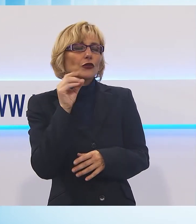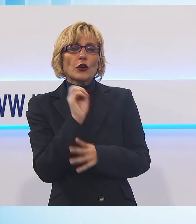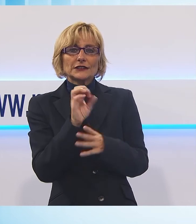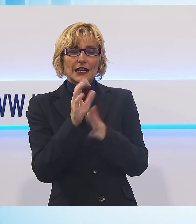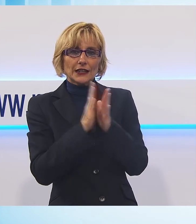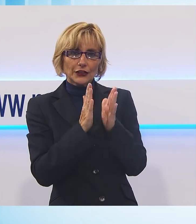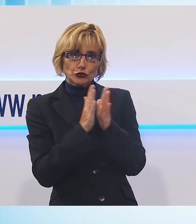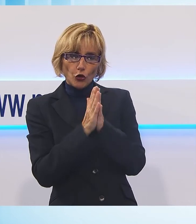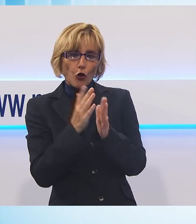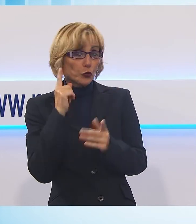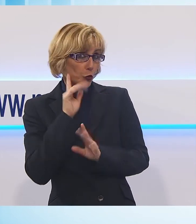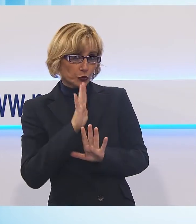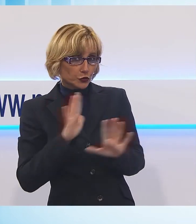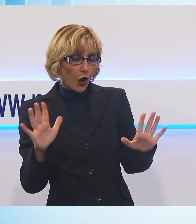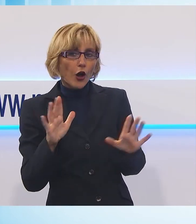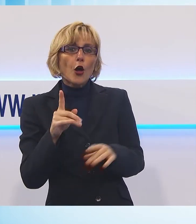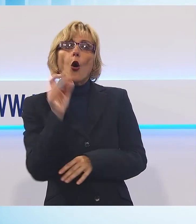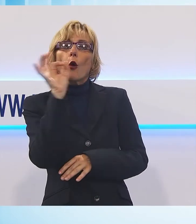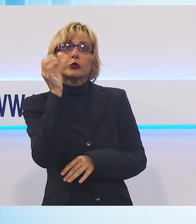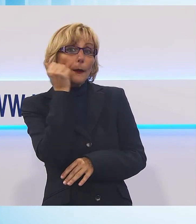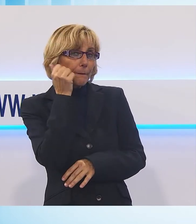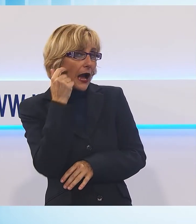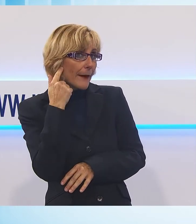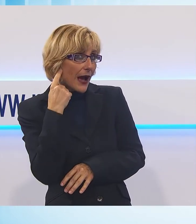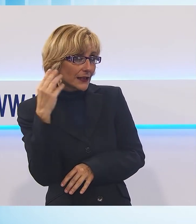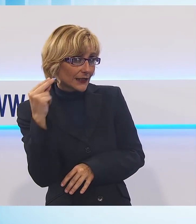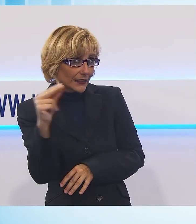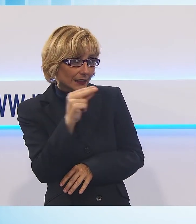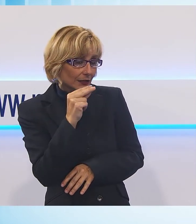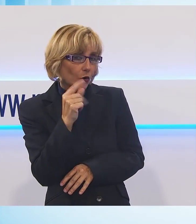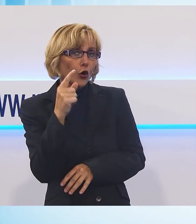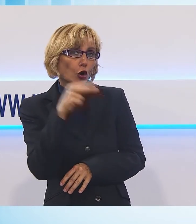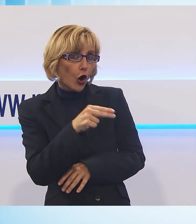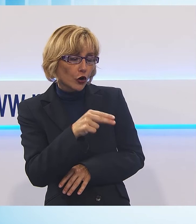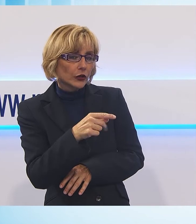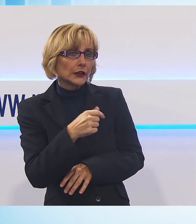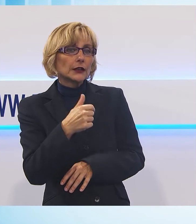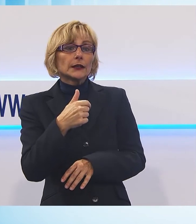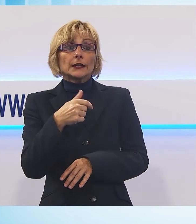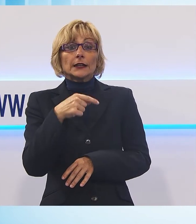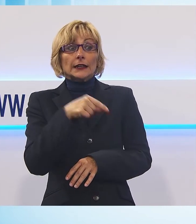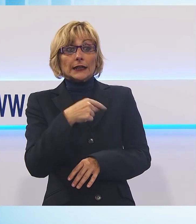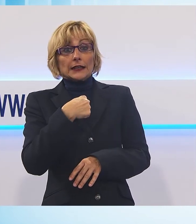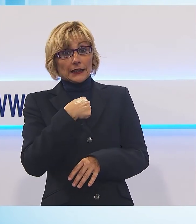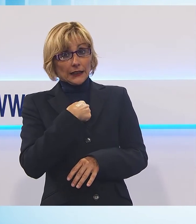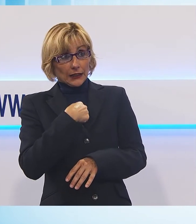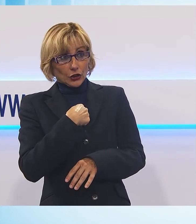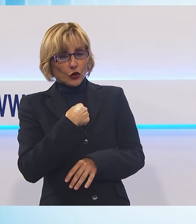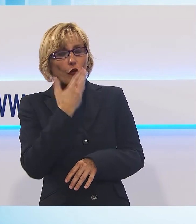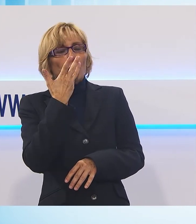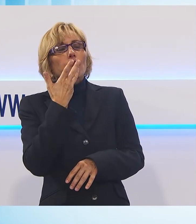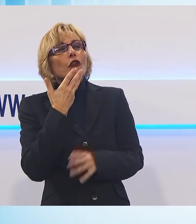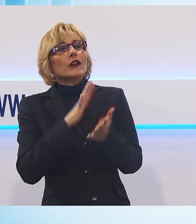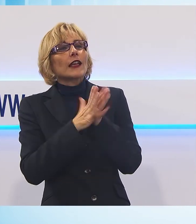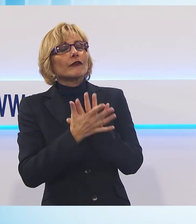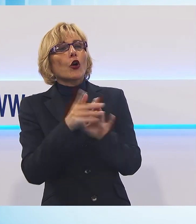al catechismo, dalla mamma, dal nonno, dalla nonna la bimba dice io da grande vorrei essere una benedizione